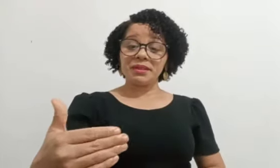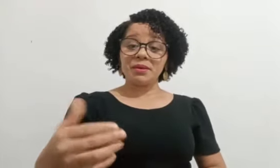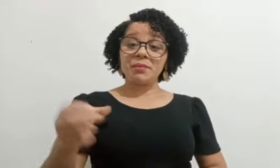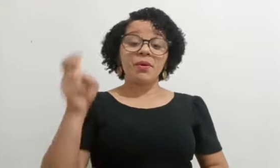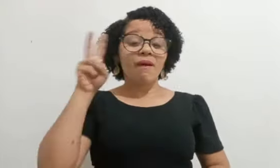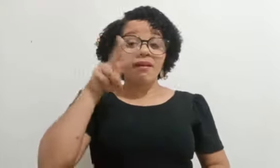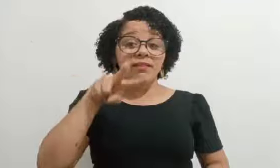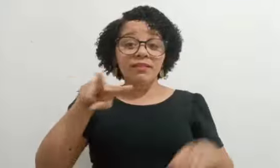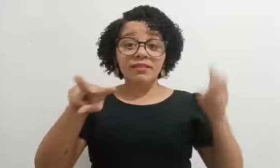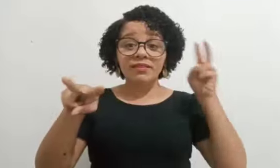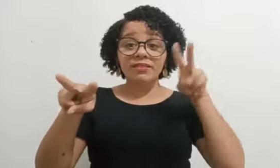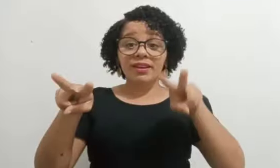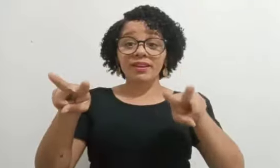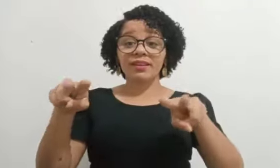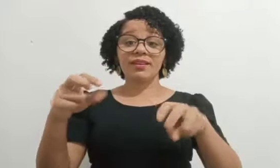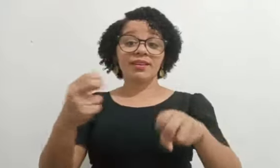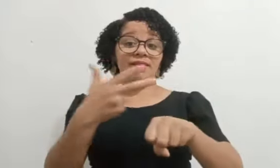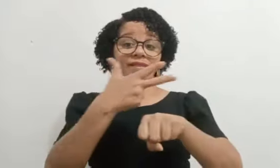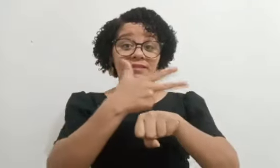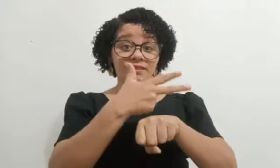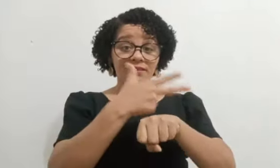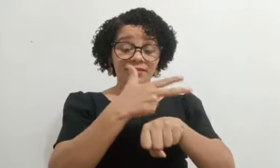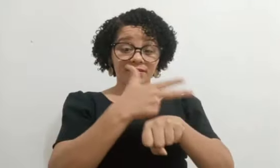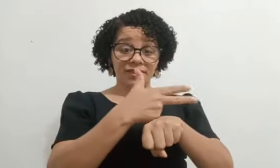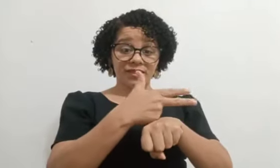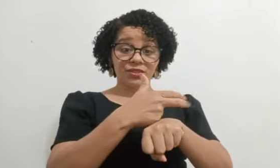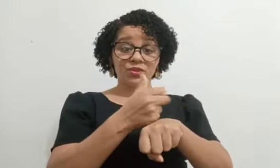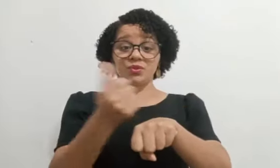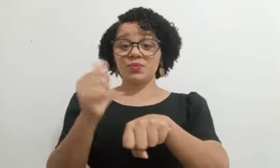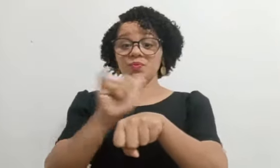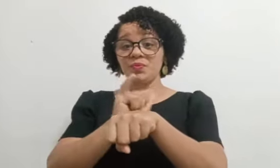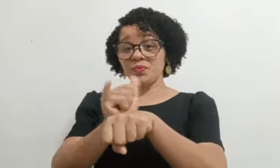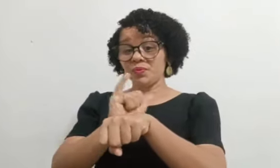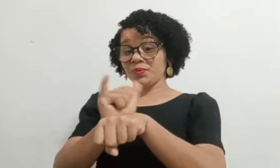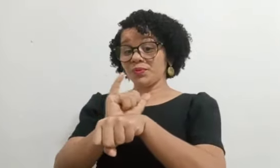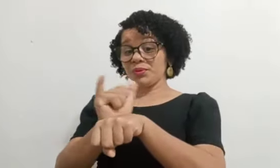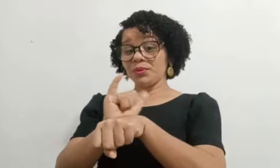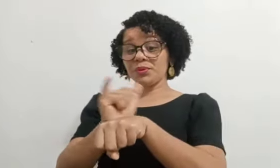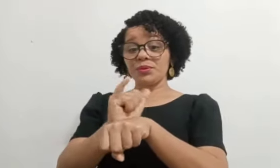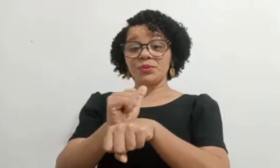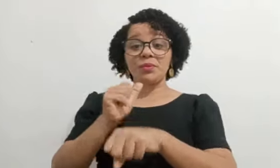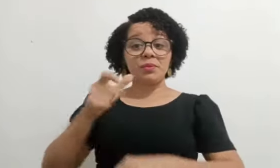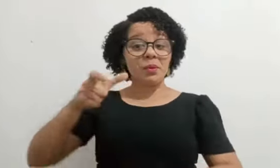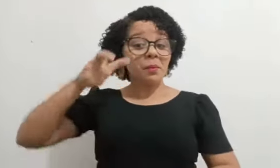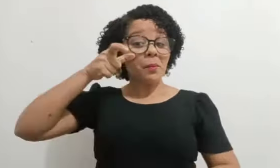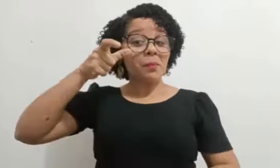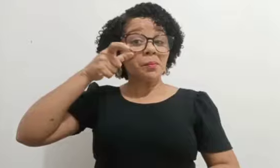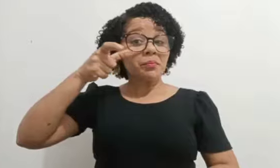Eu assisti os vídeos no YouTube e aprendi muitos sinais.